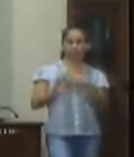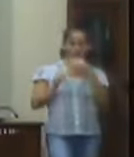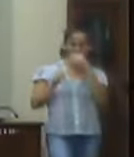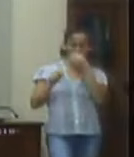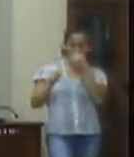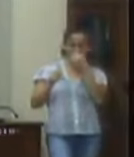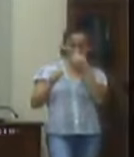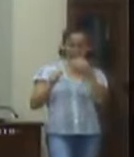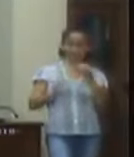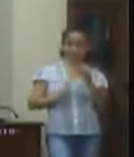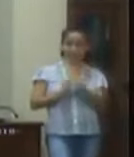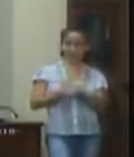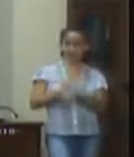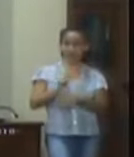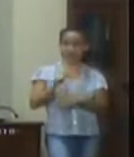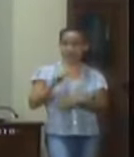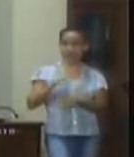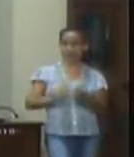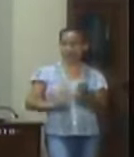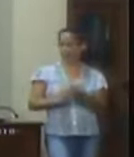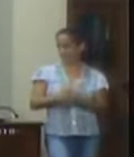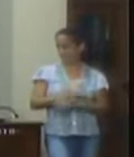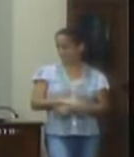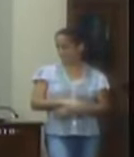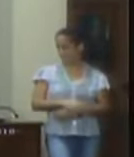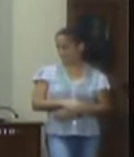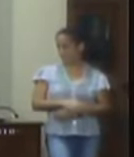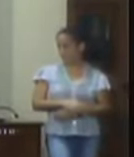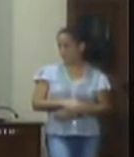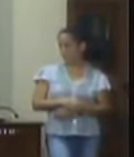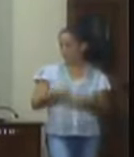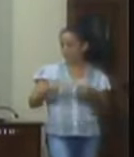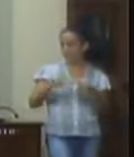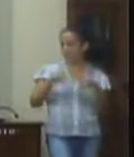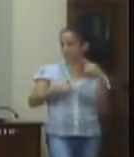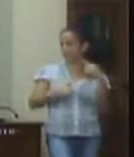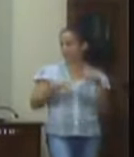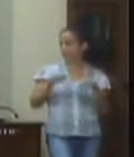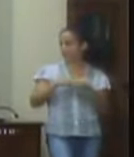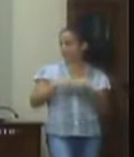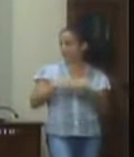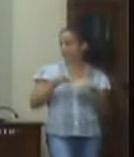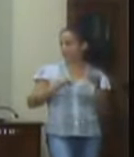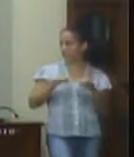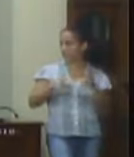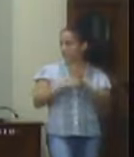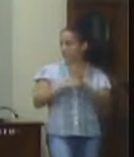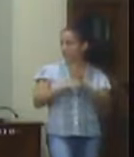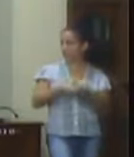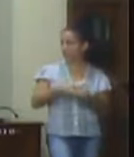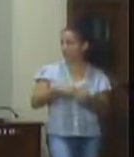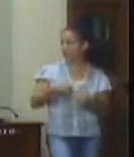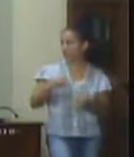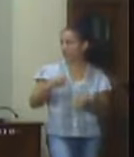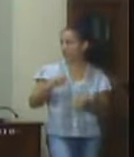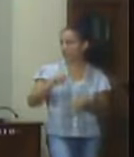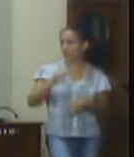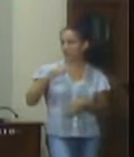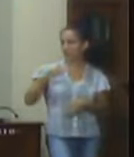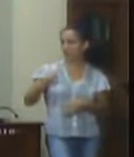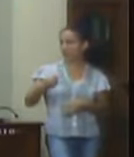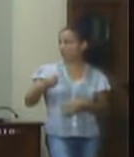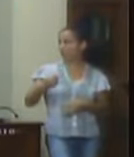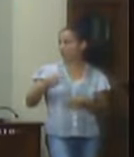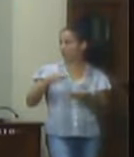aprova silvo graça aprovado discussão única e votação do projeto de lei ordinária 87